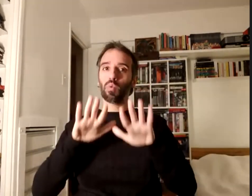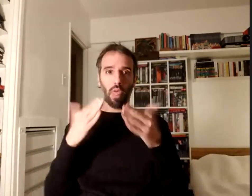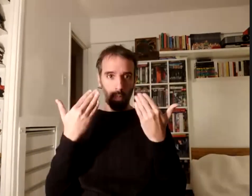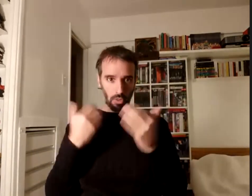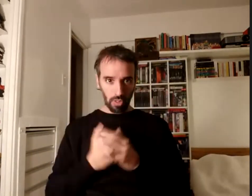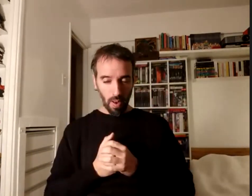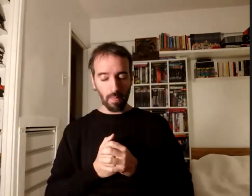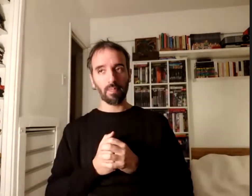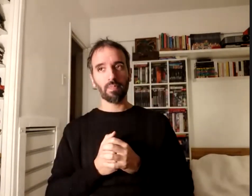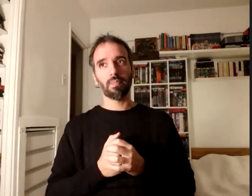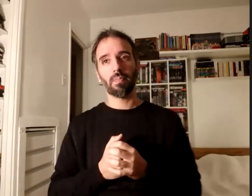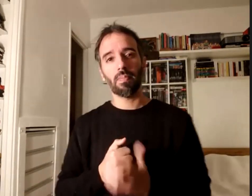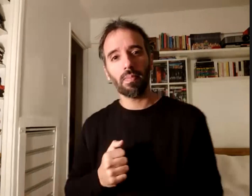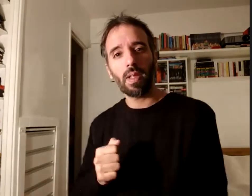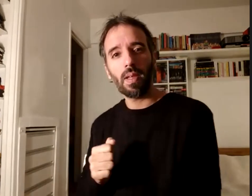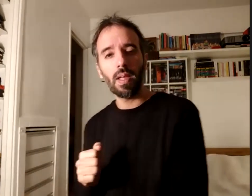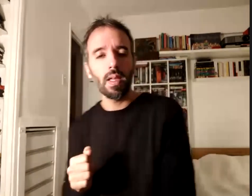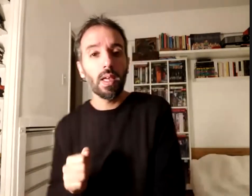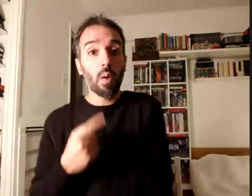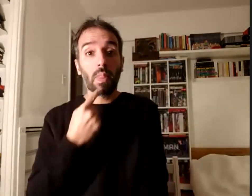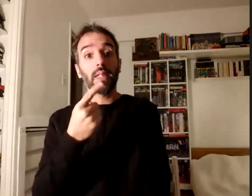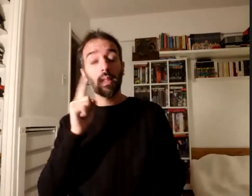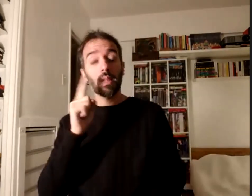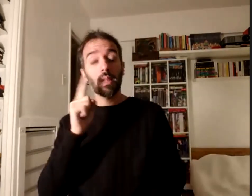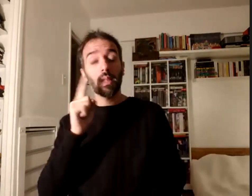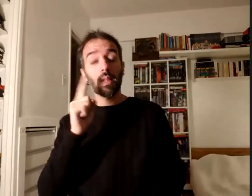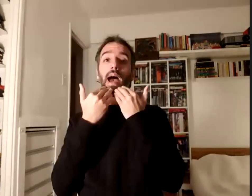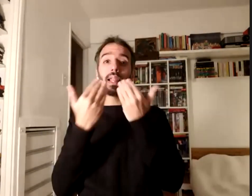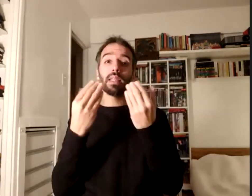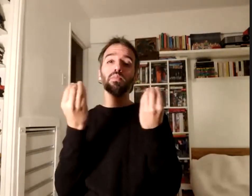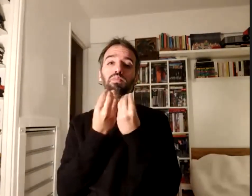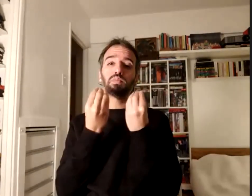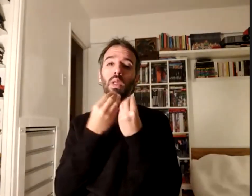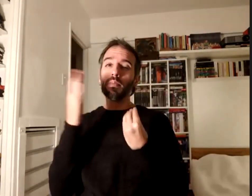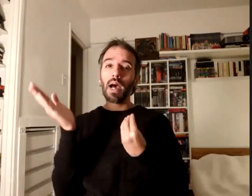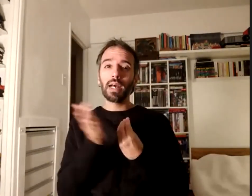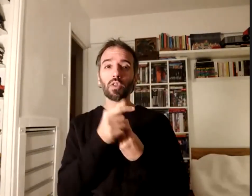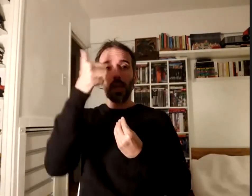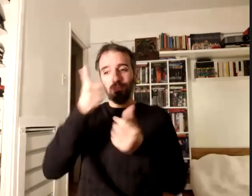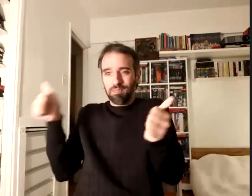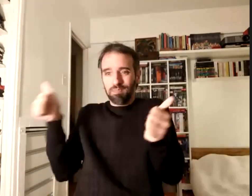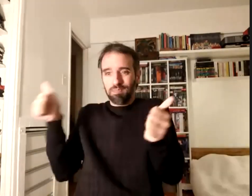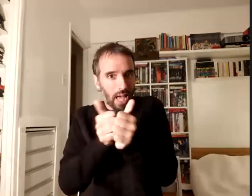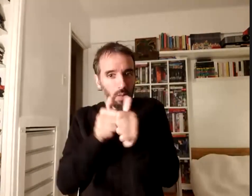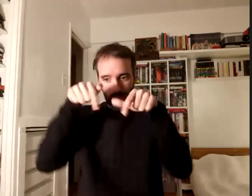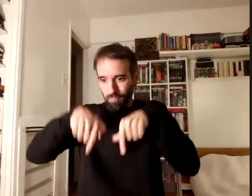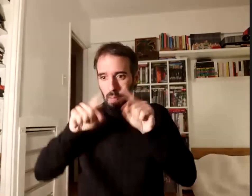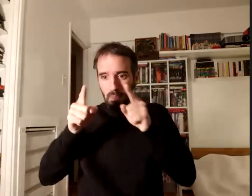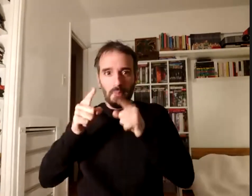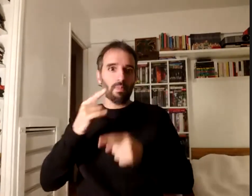como decía agradecerles muchísimo a todos los que nos acompañan de nuestra propia casa filo de otras